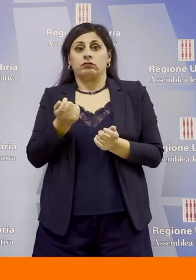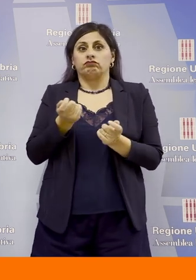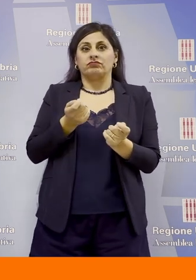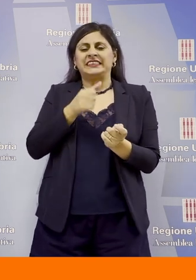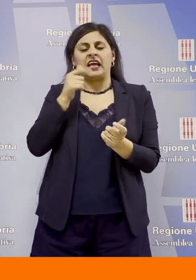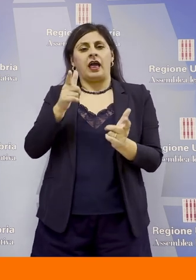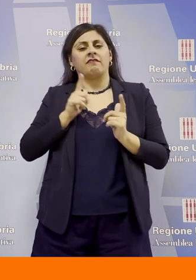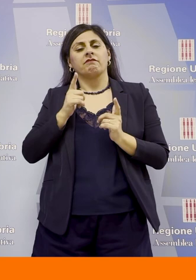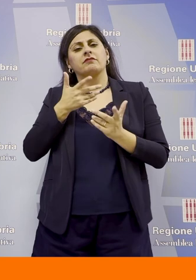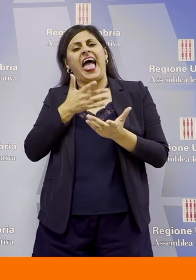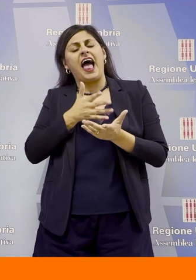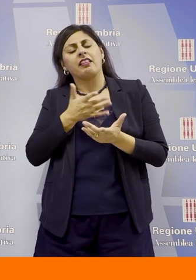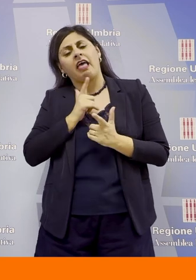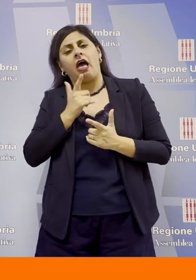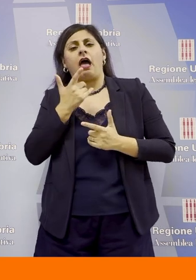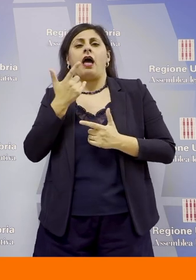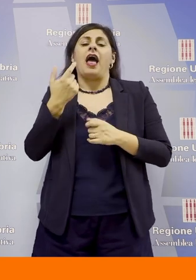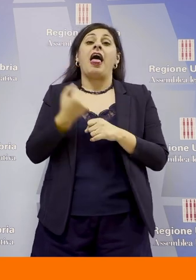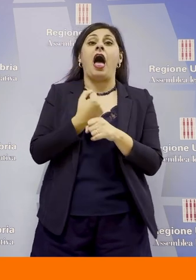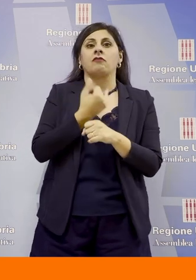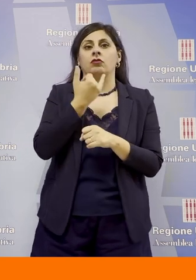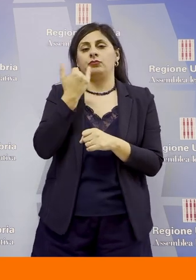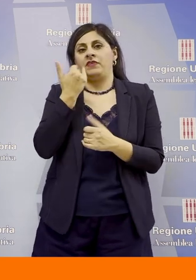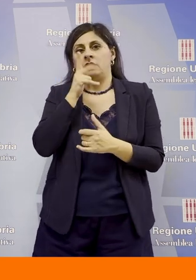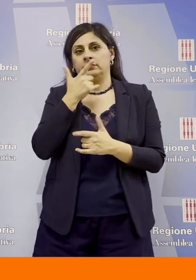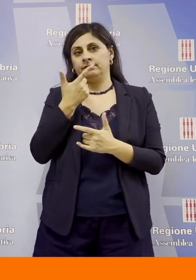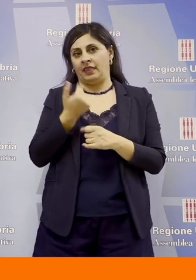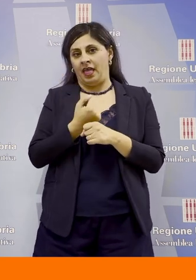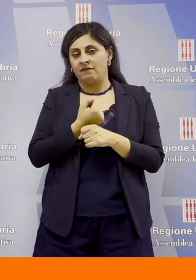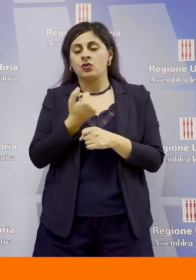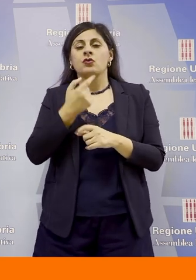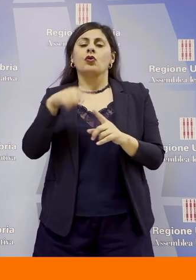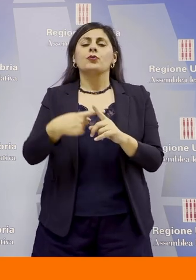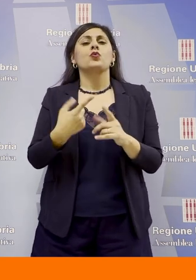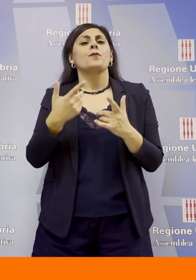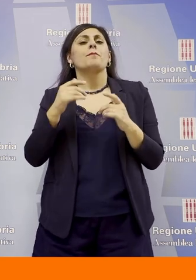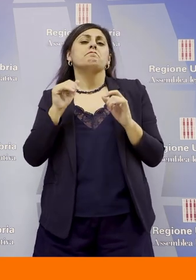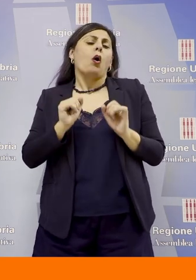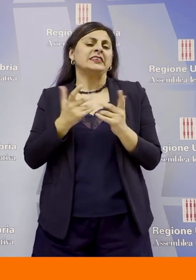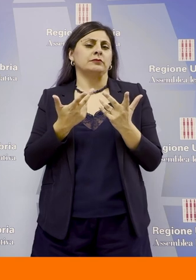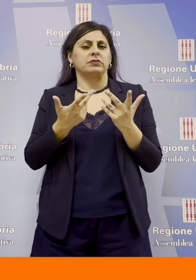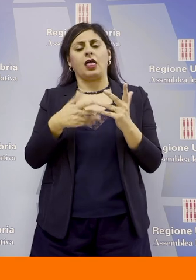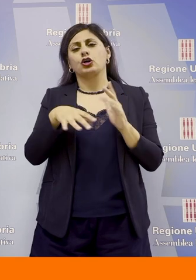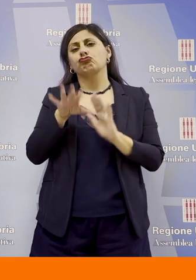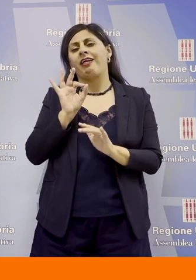agevolare anche quello che è l'occupazione femminile e la possibile scelta tra